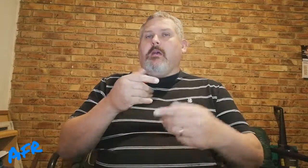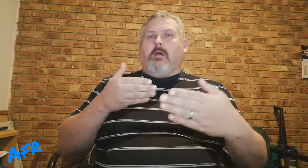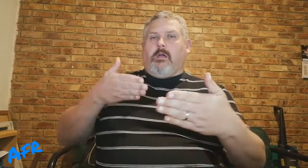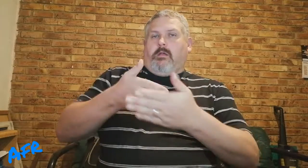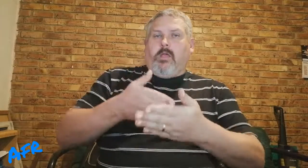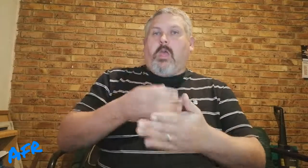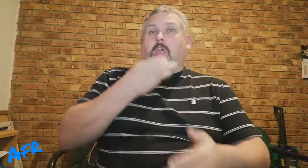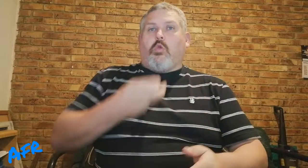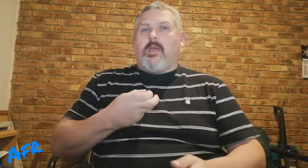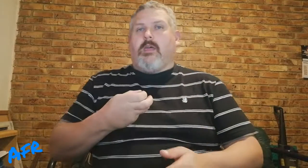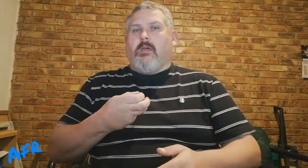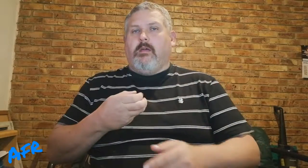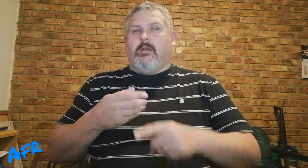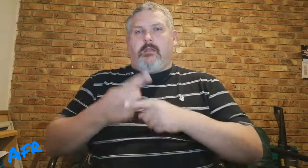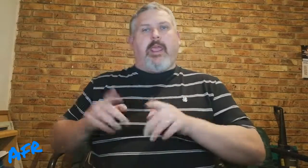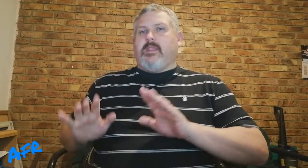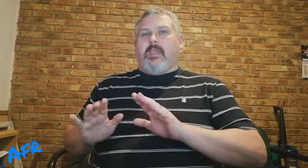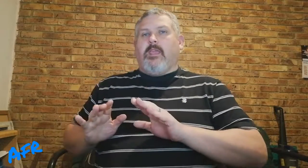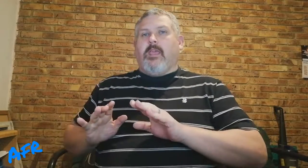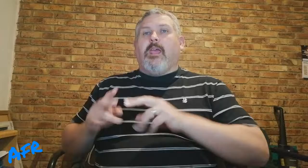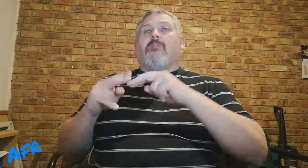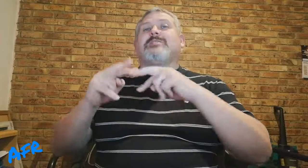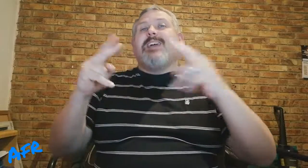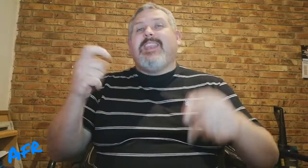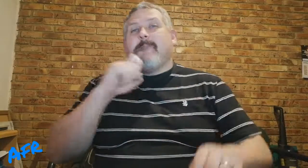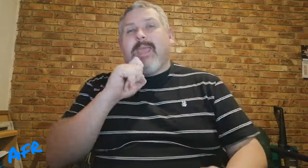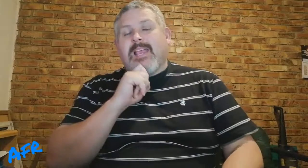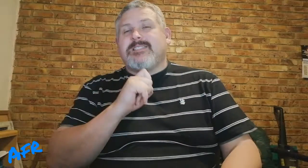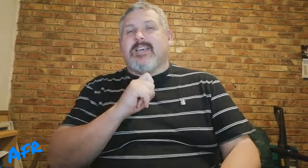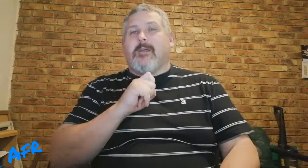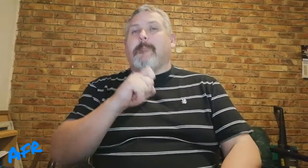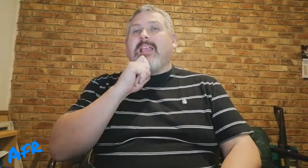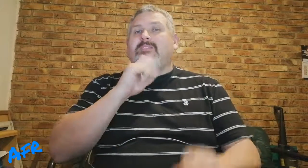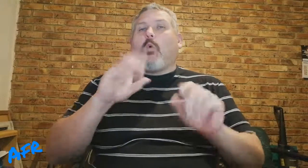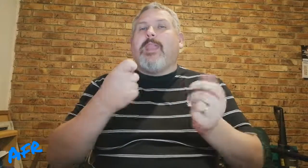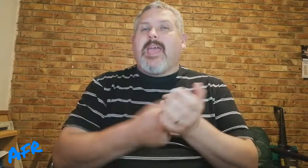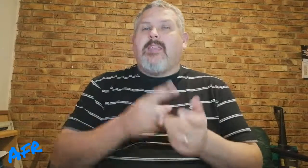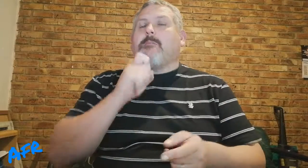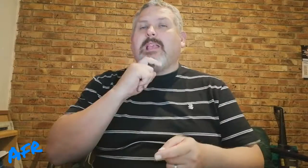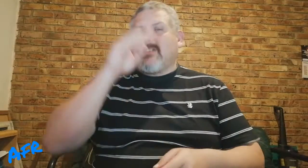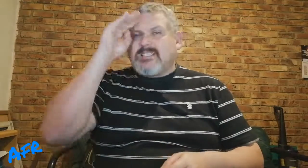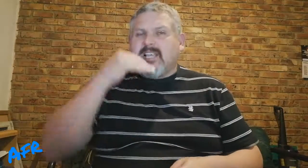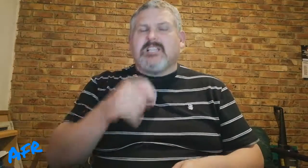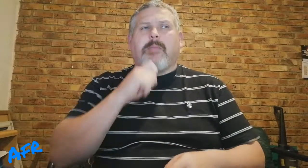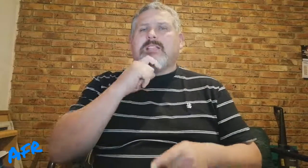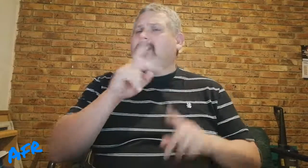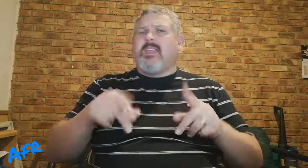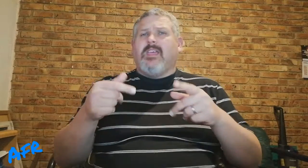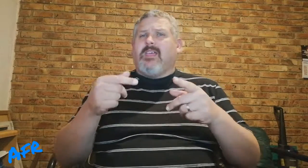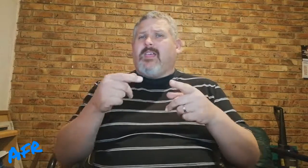het nie, dode, net nie. Verskillende mense, mense wat onheilend, mense wat, mense